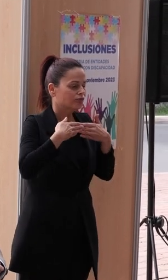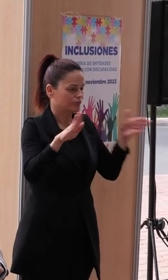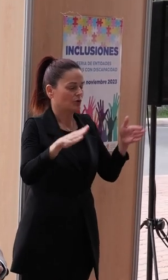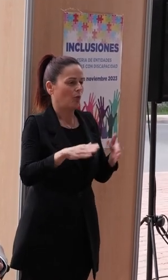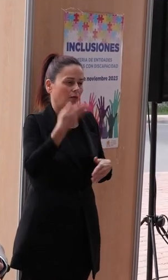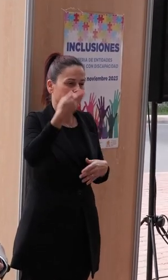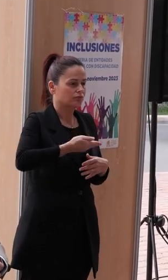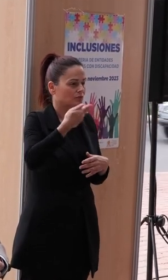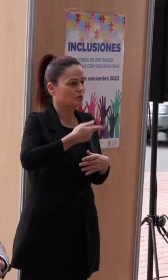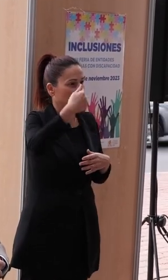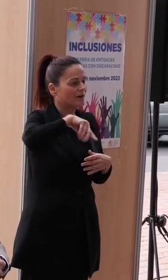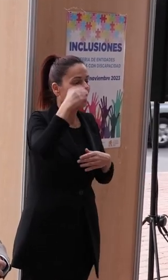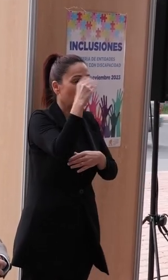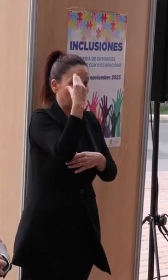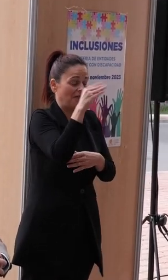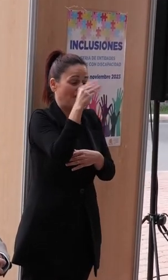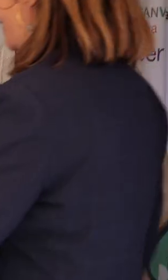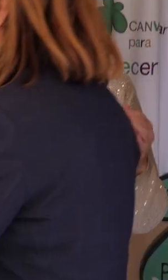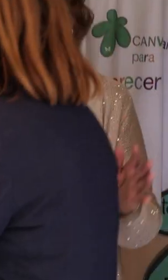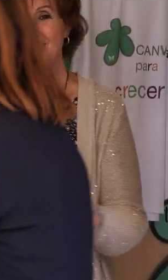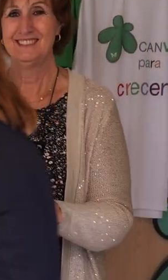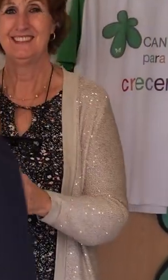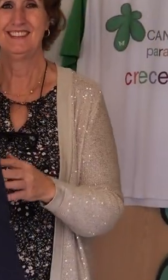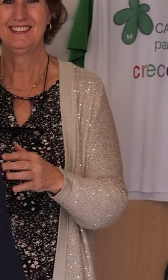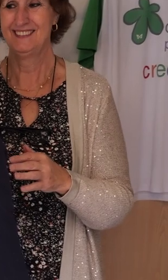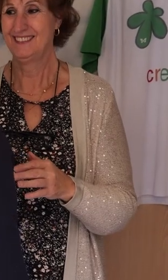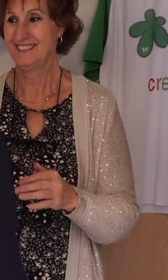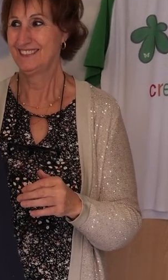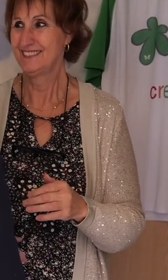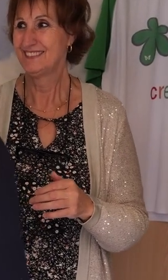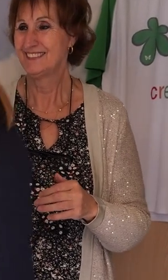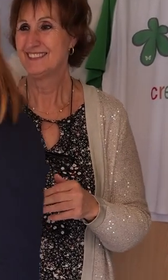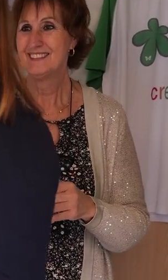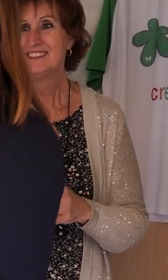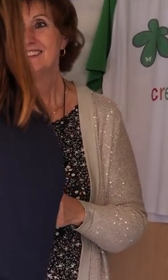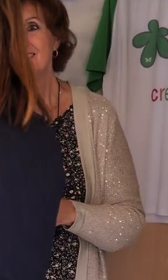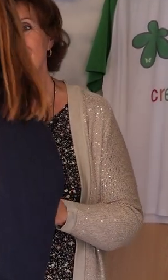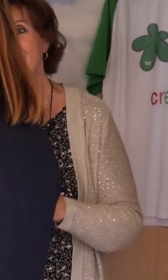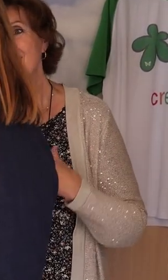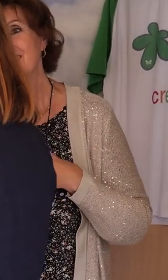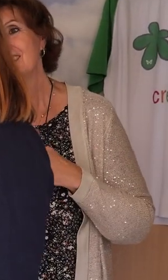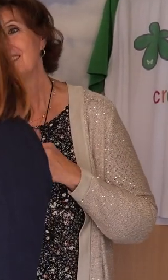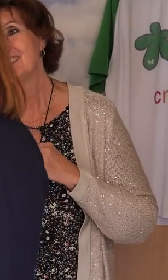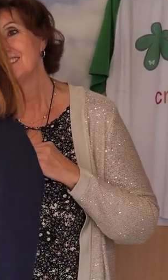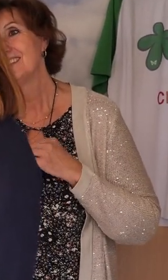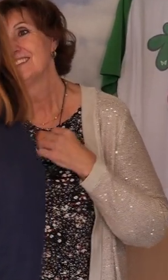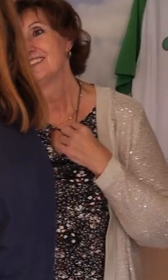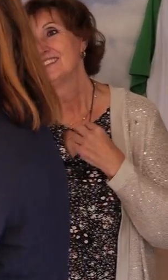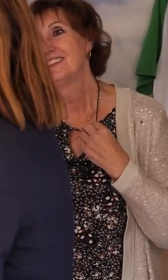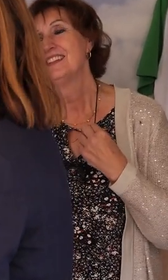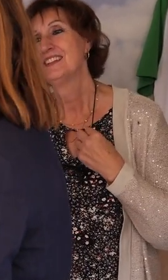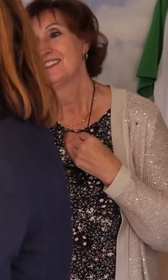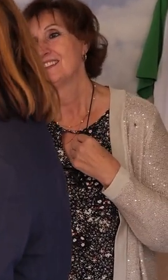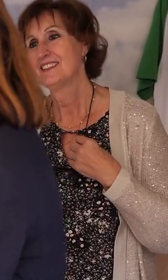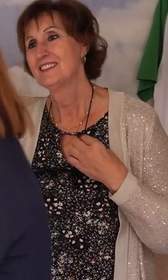importante y que además el CERMI no se ha perdido nunca porque ha estado presente en las tres ediciones que llevamos. Sobre todo